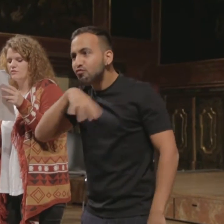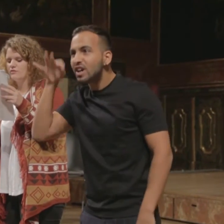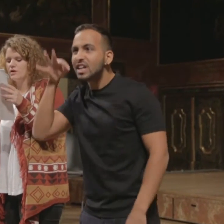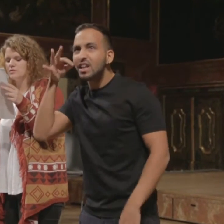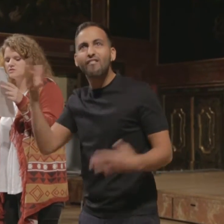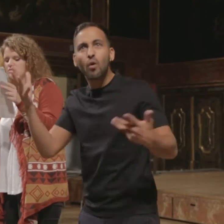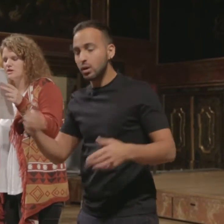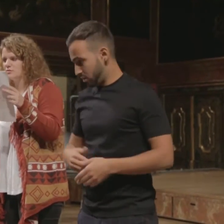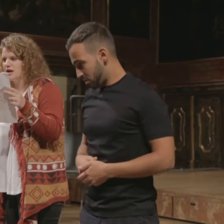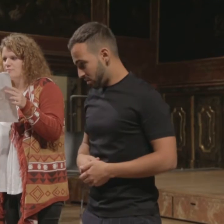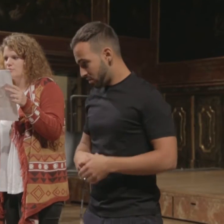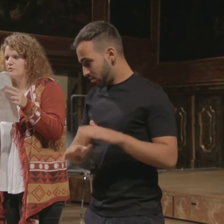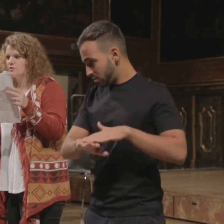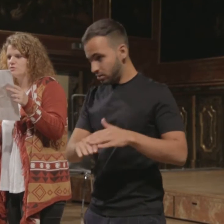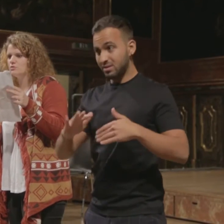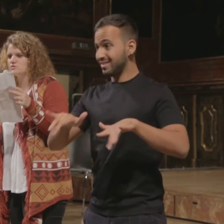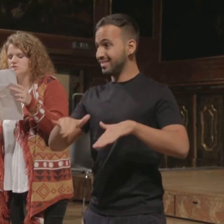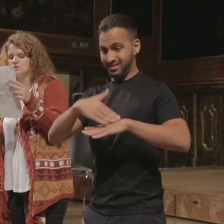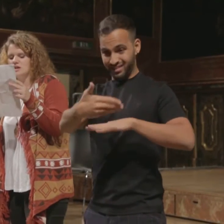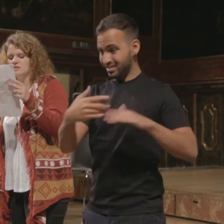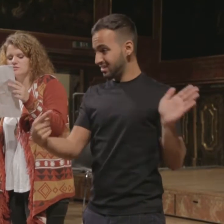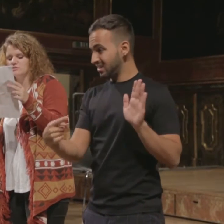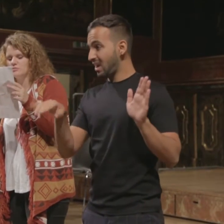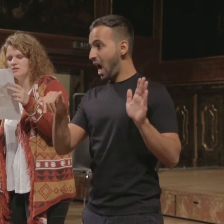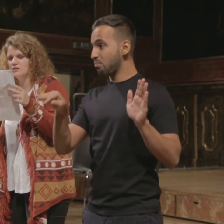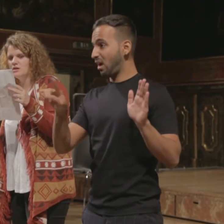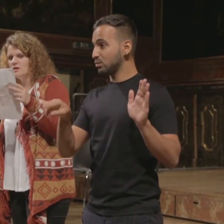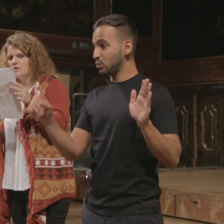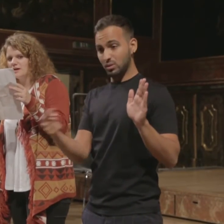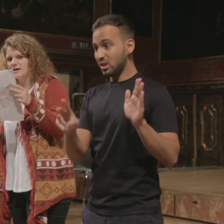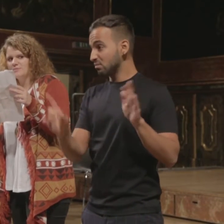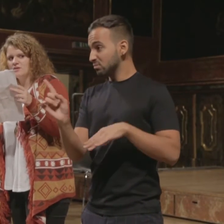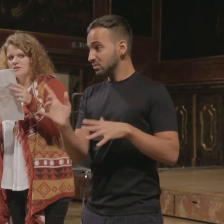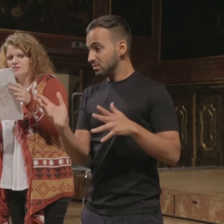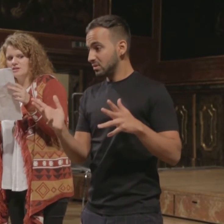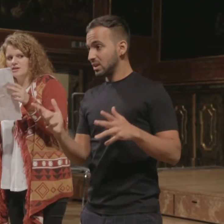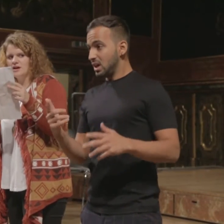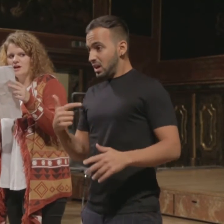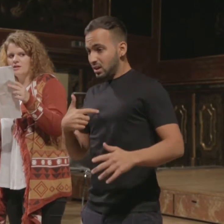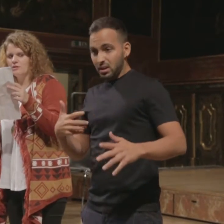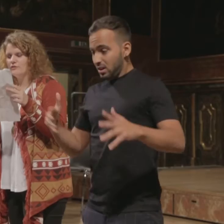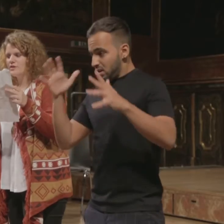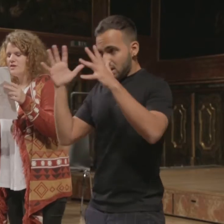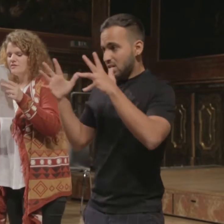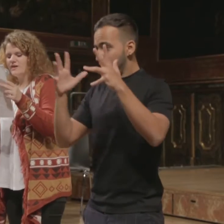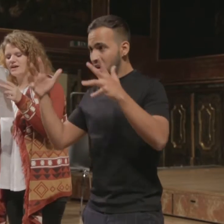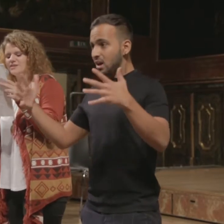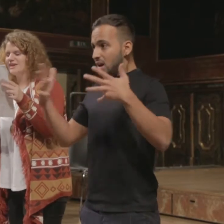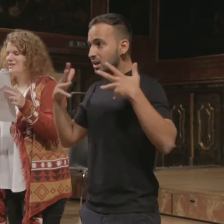Auf Amazon kann man Alpenluft in Dosen bestellen und mir bleibt die Luft weg, denn die